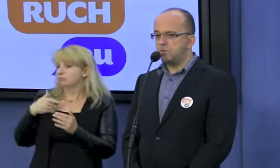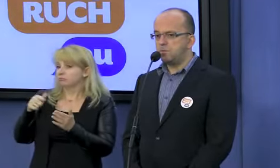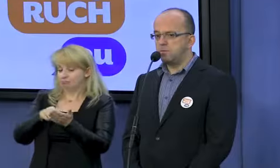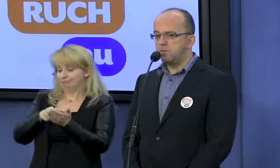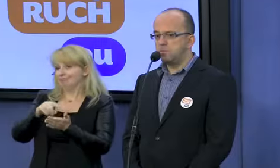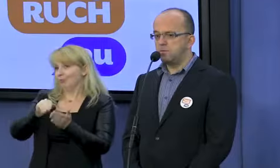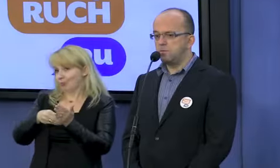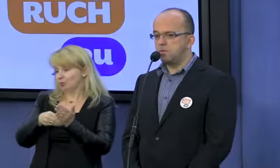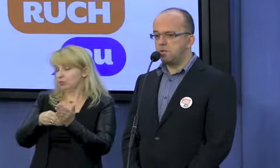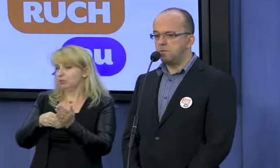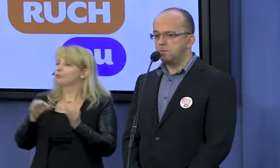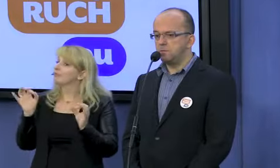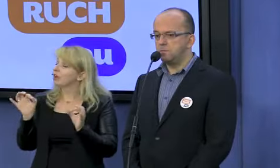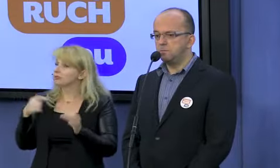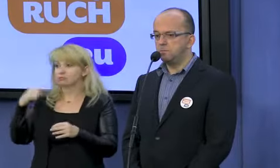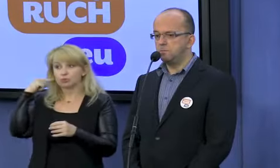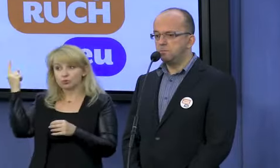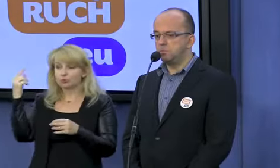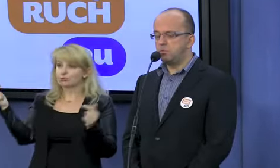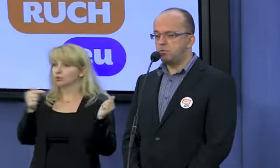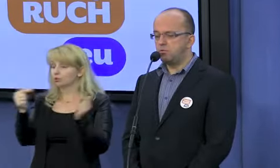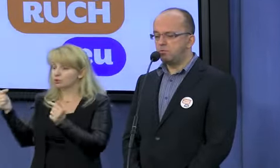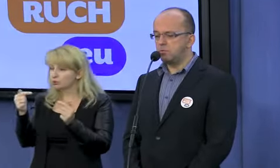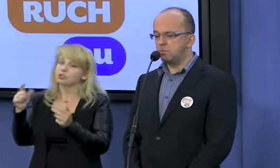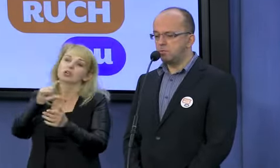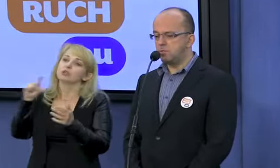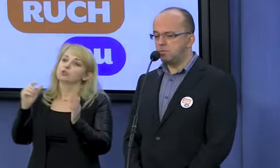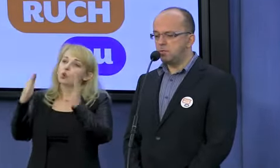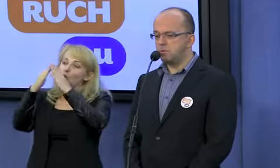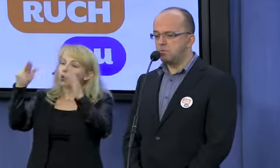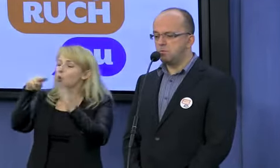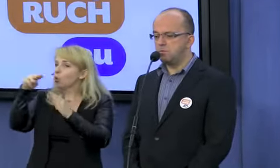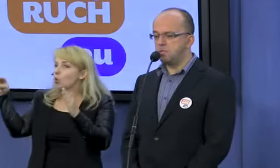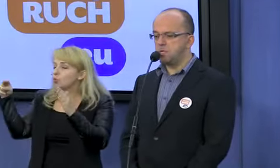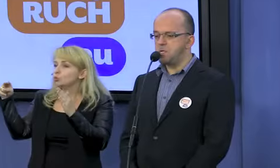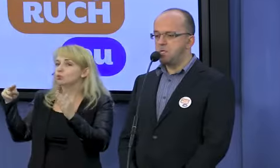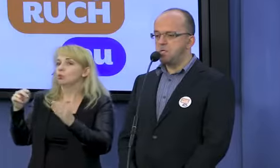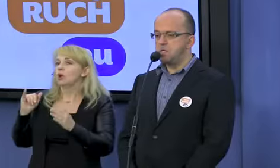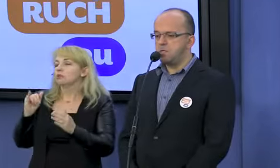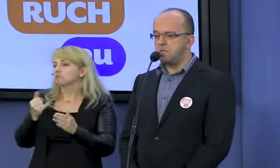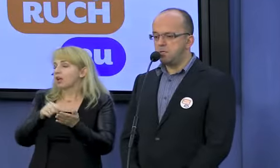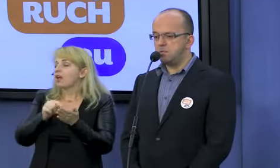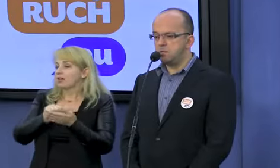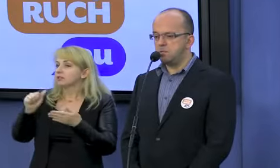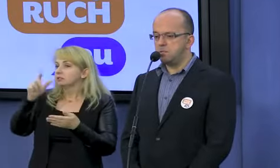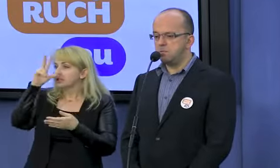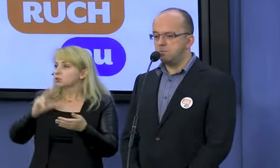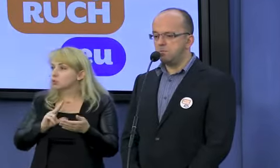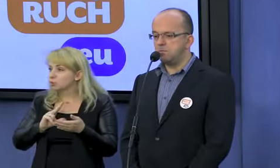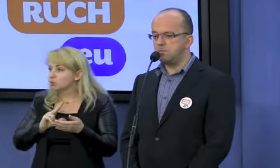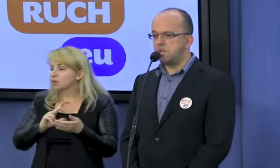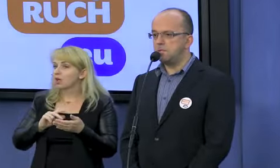Toczy się obecnie dyskusja, czy kościół rzymskokatolicki jako instytucja jest